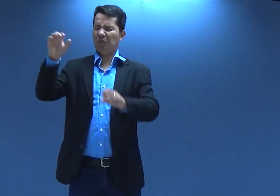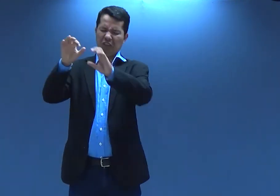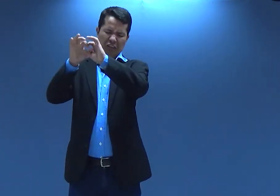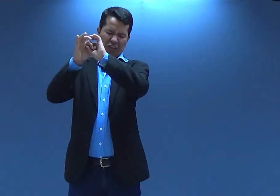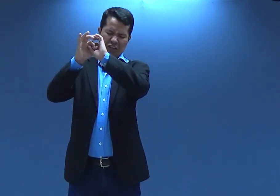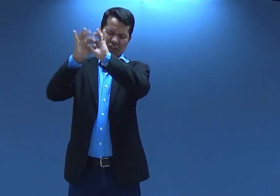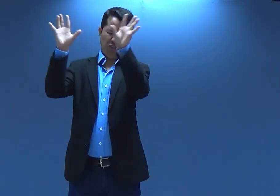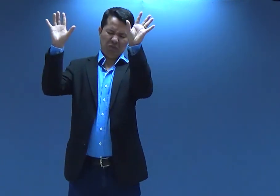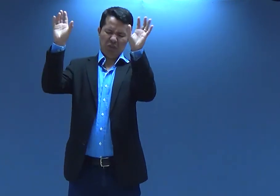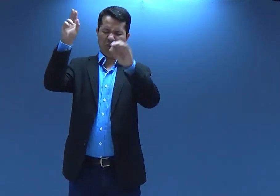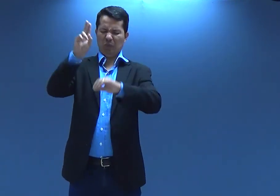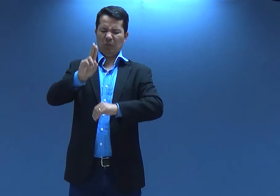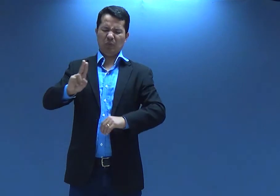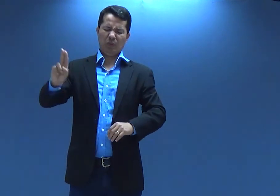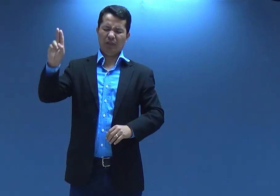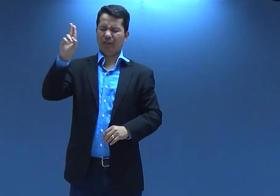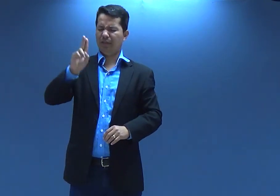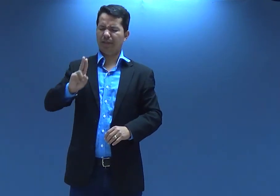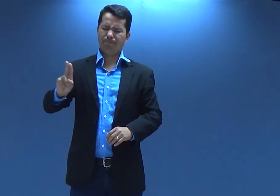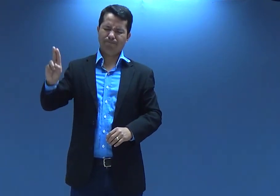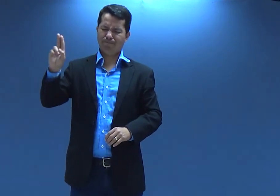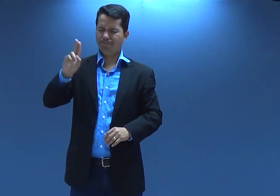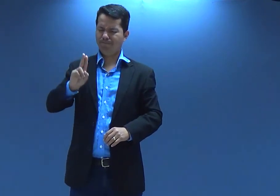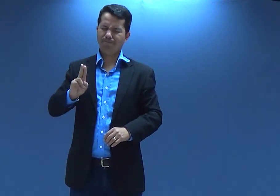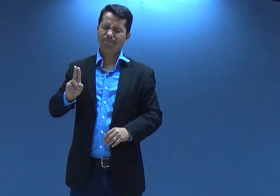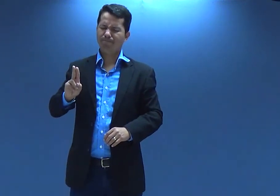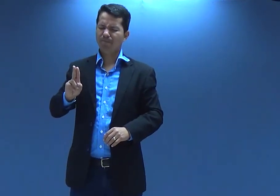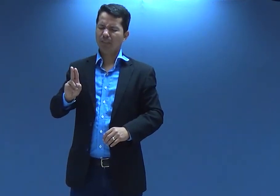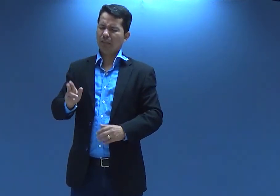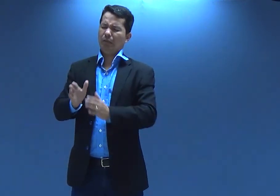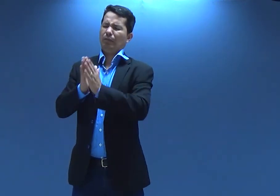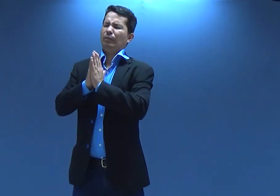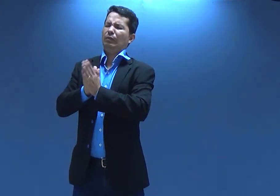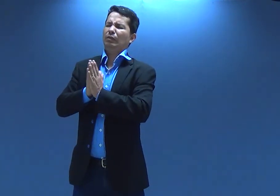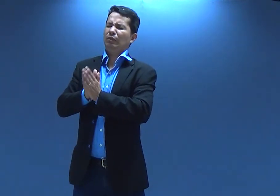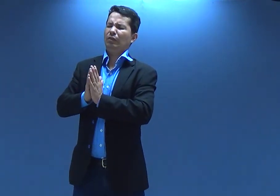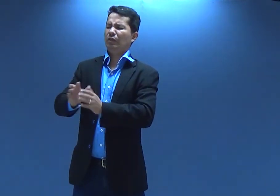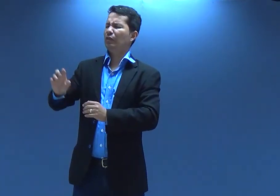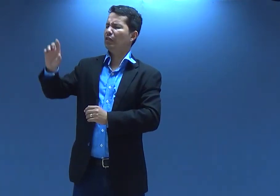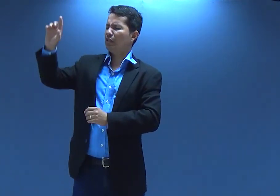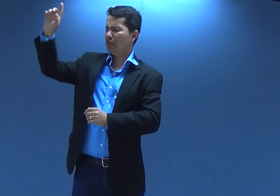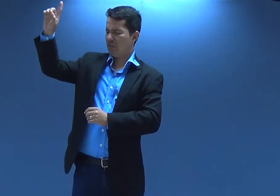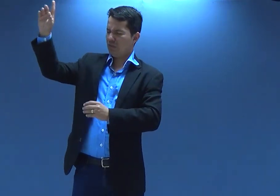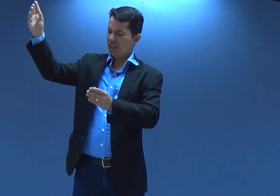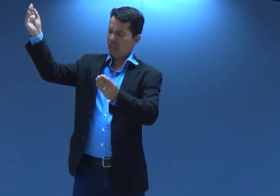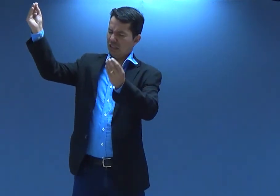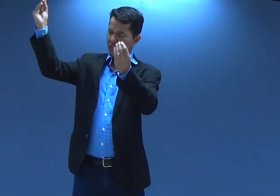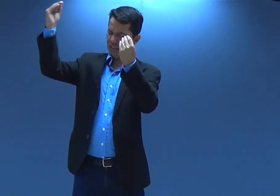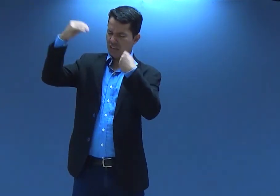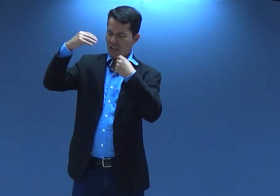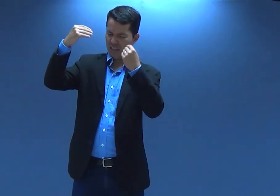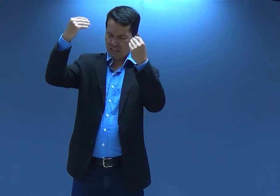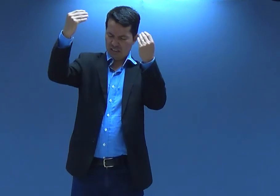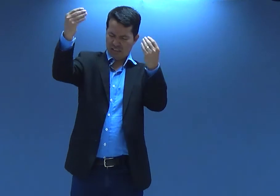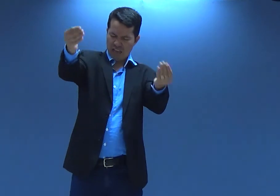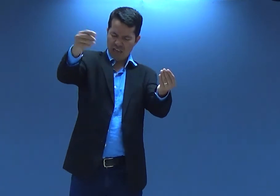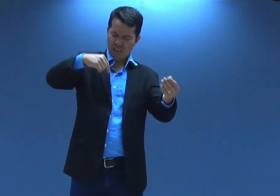Senhor Senhor Senhor tenha essa liberdade de estar usando as nossas vidas por favor que o Senhor esteja